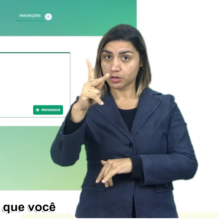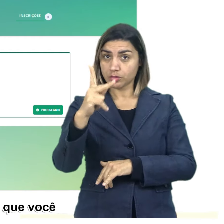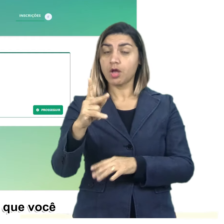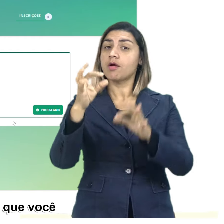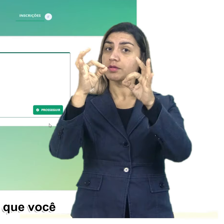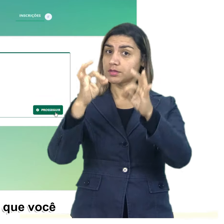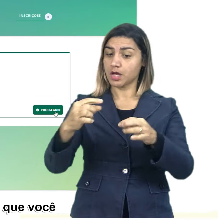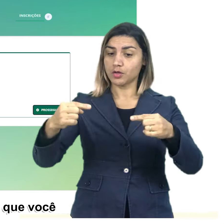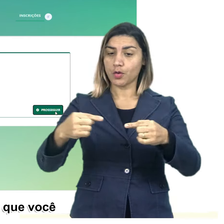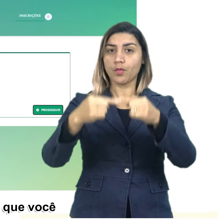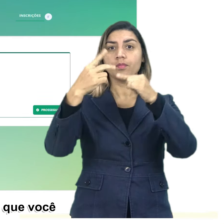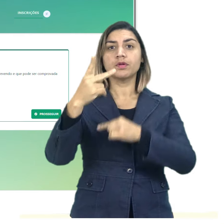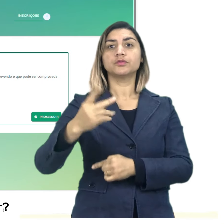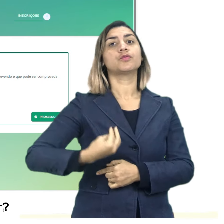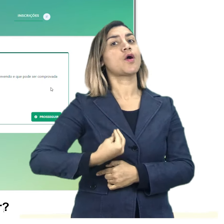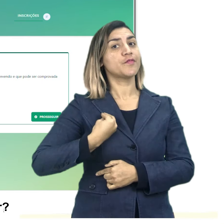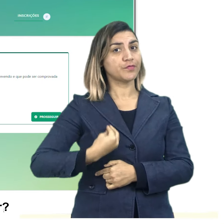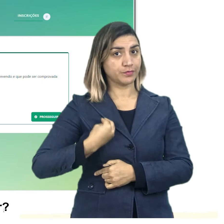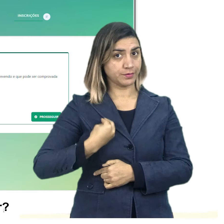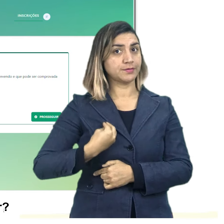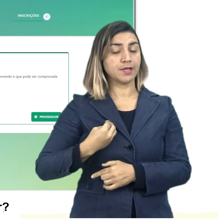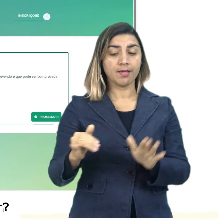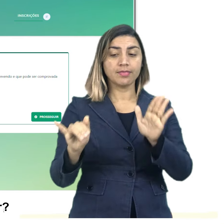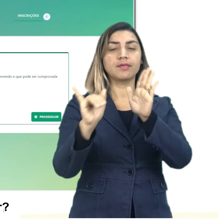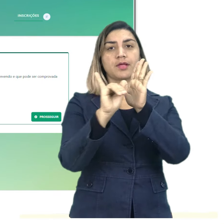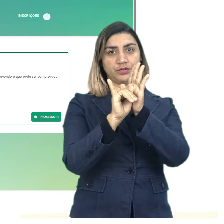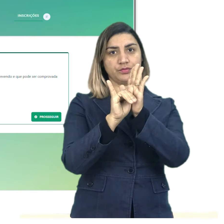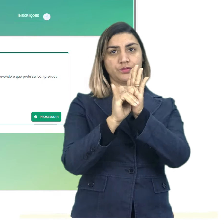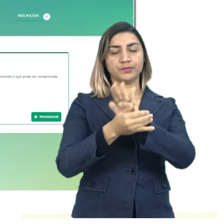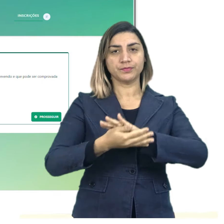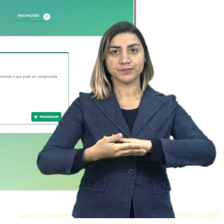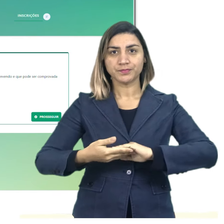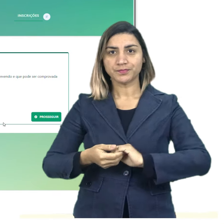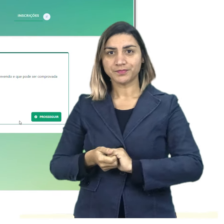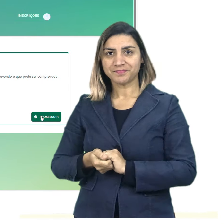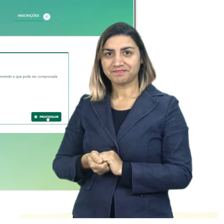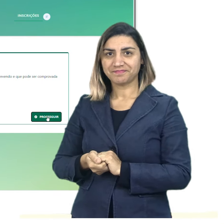de acordo com aquilo que você se entende e se identifica.